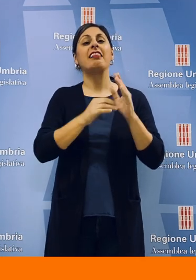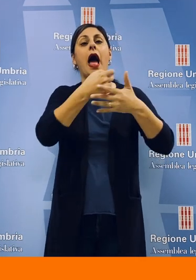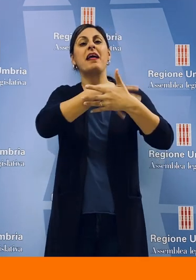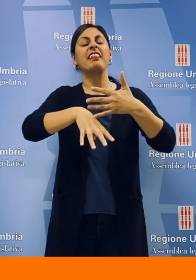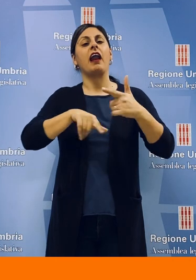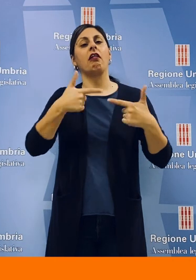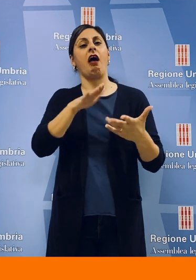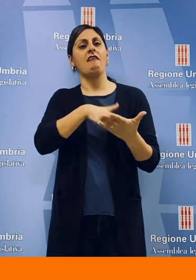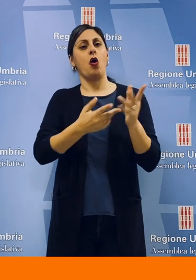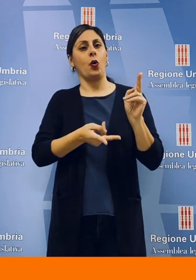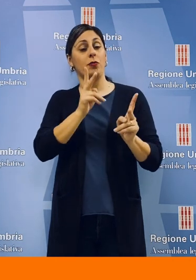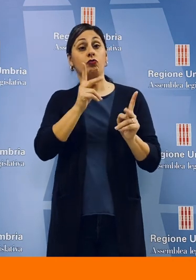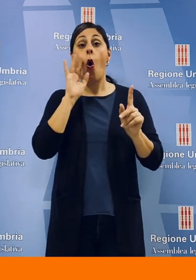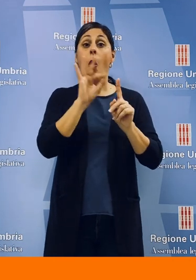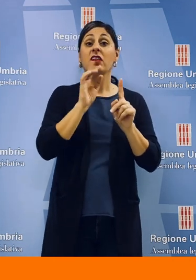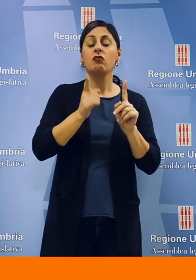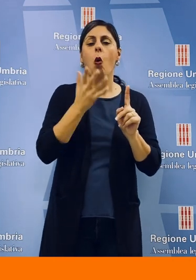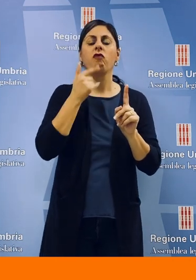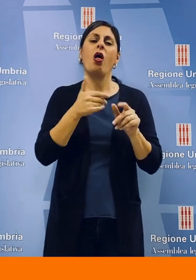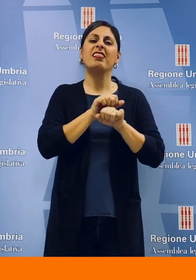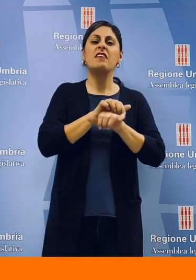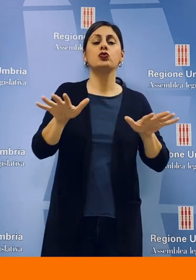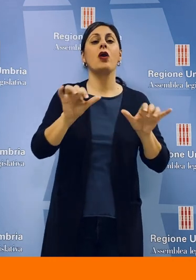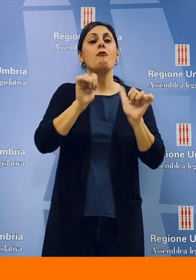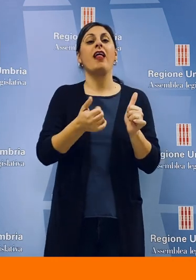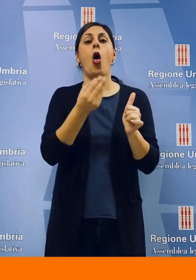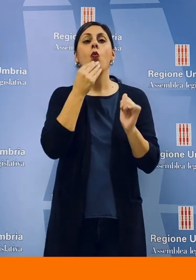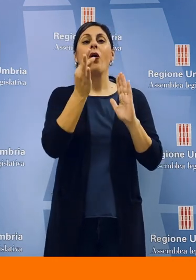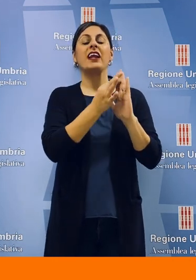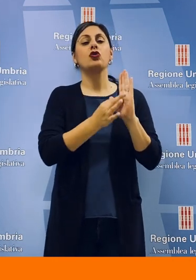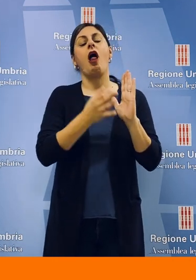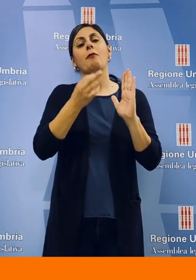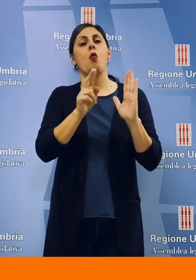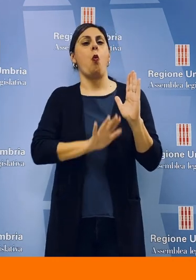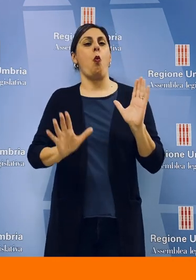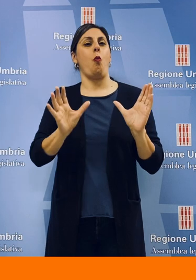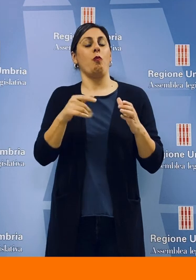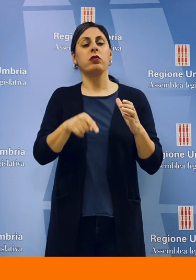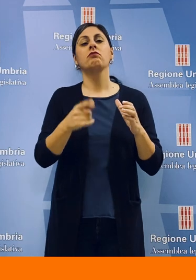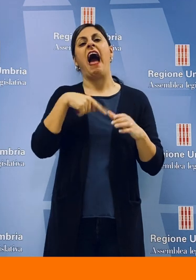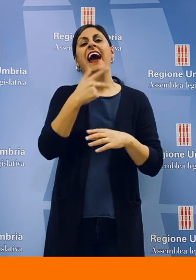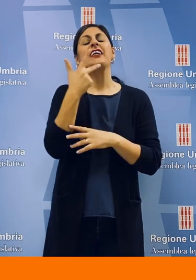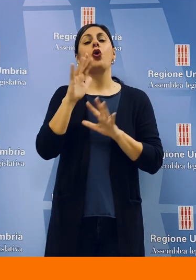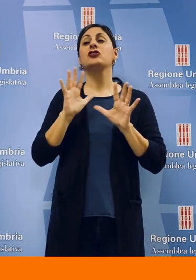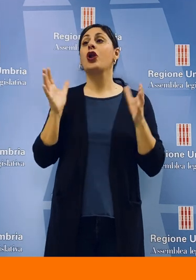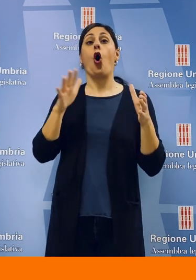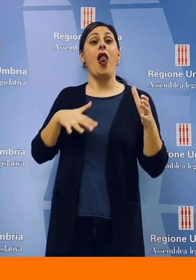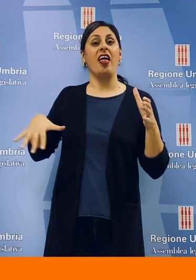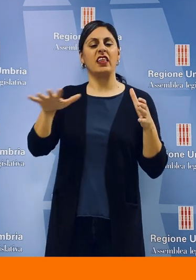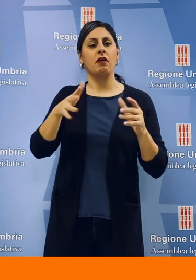mediterranea. Gli obiettivi da perseguire riguardano la diffusione del modello nutrizionale nella comunità Umbra e nella ristorazione collettiva,